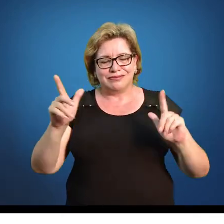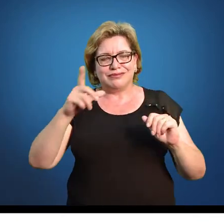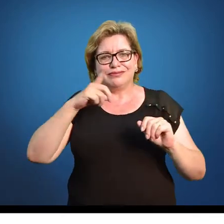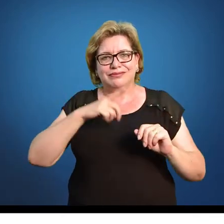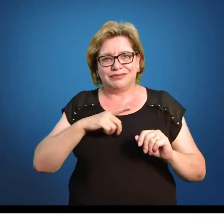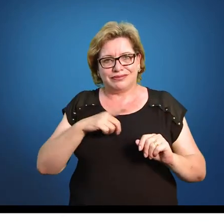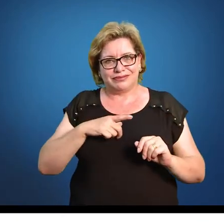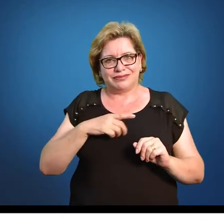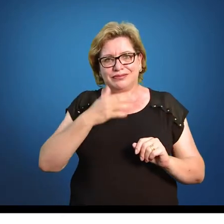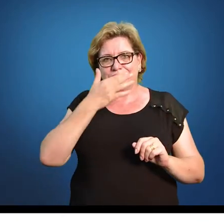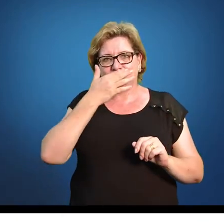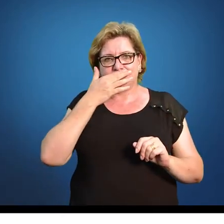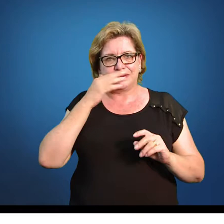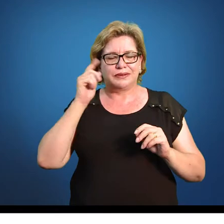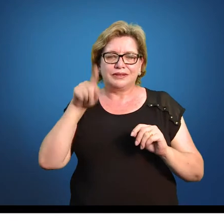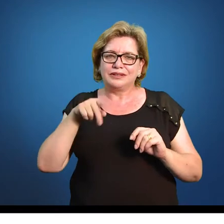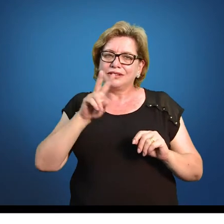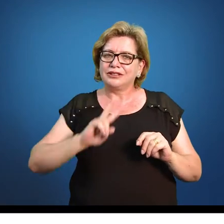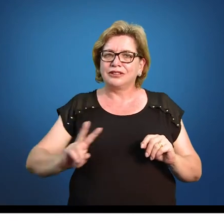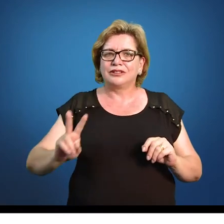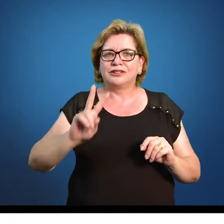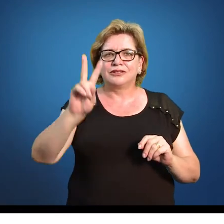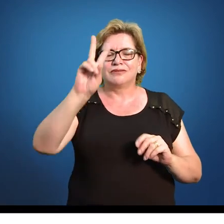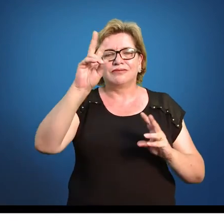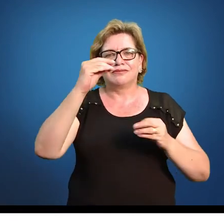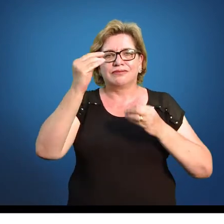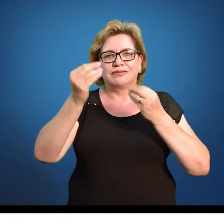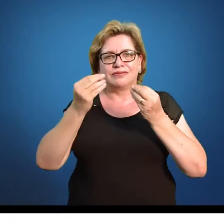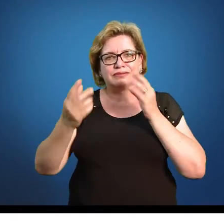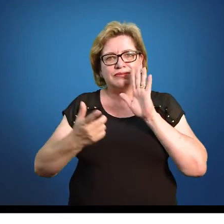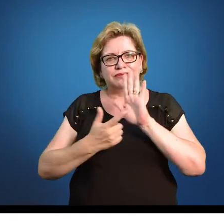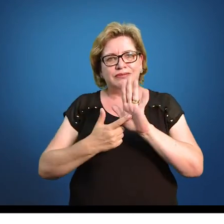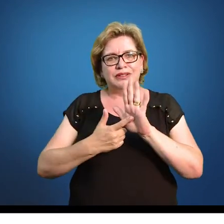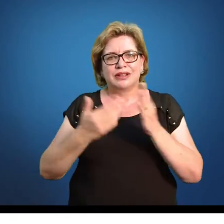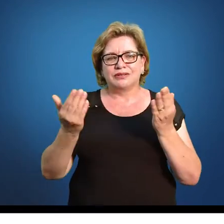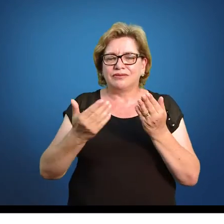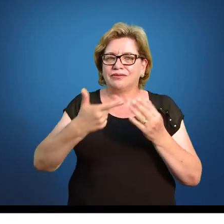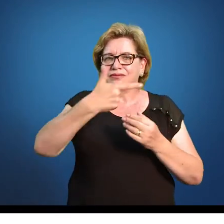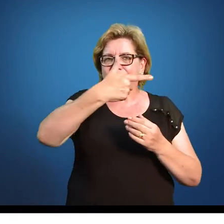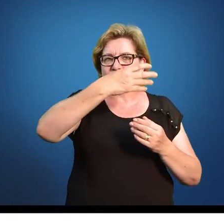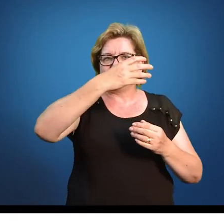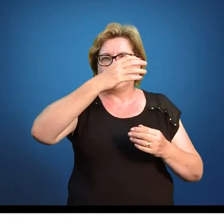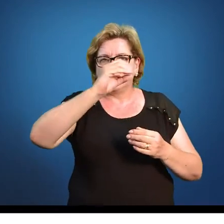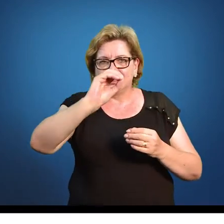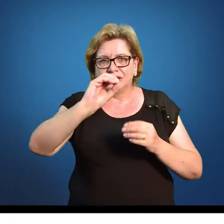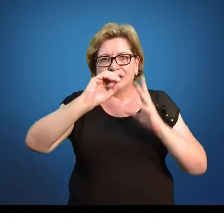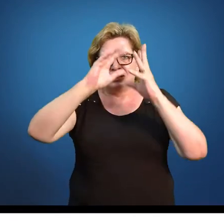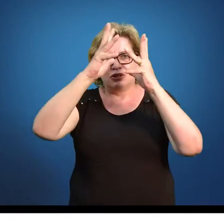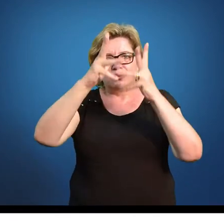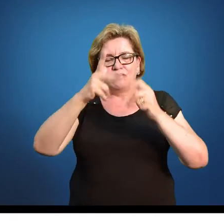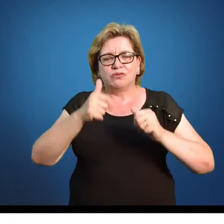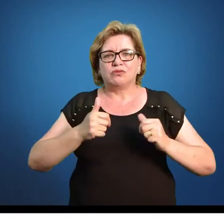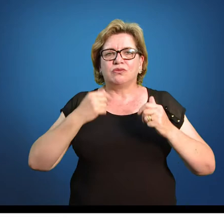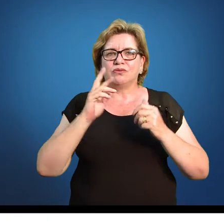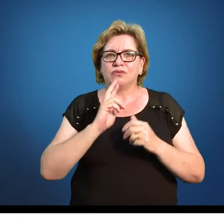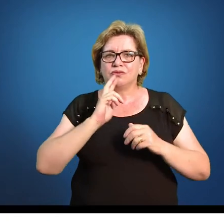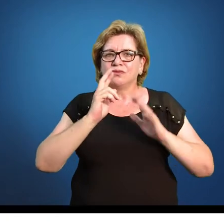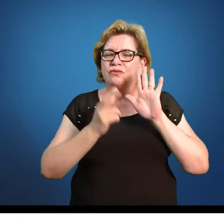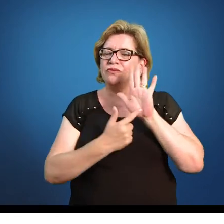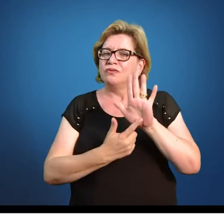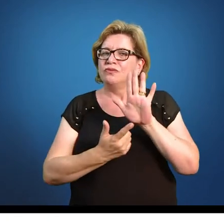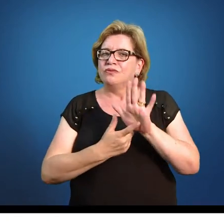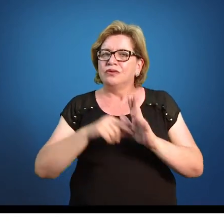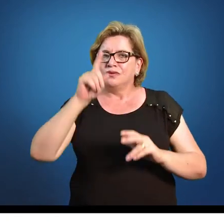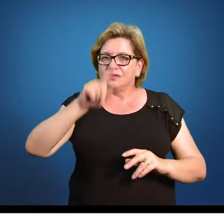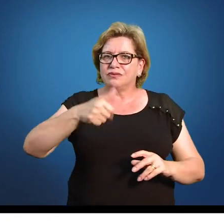esse é o valor. Eu tenho uma amostra com 20 elementos. Obviamente, todos os elementos representam